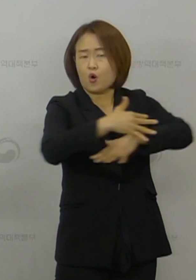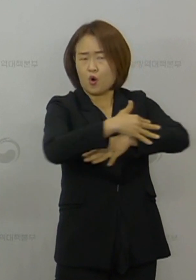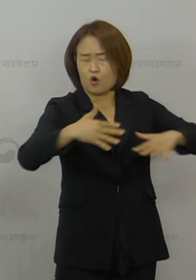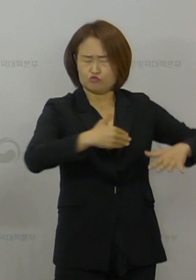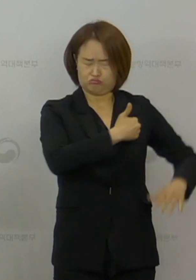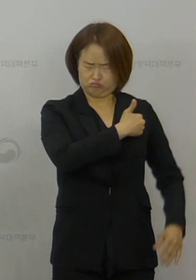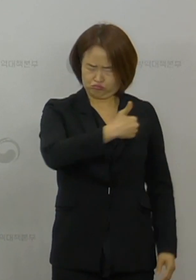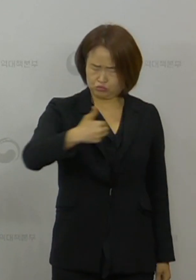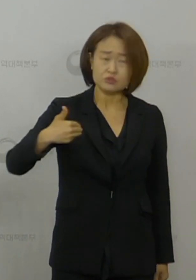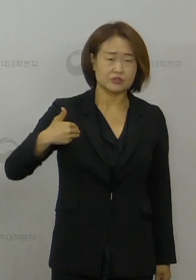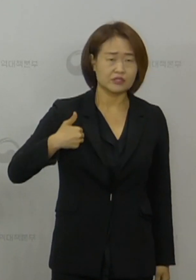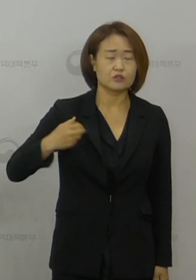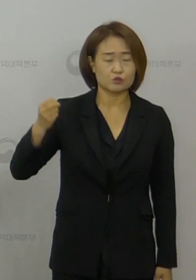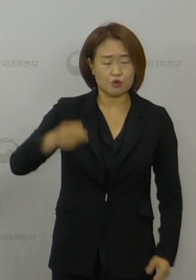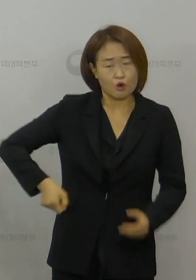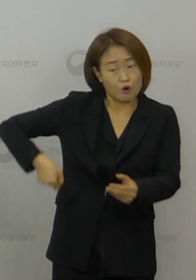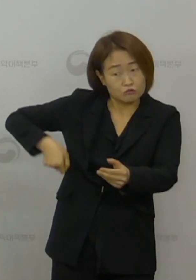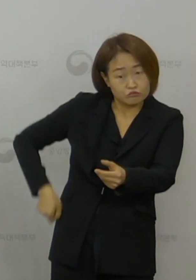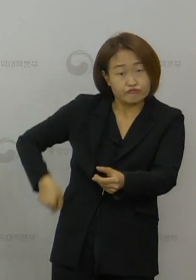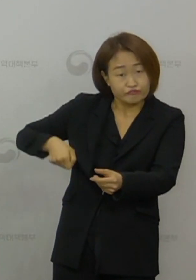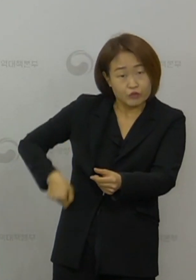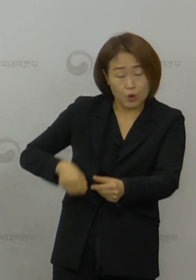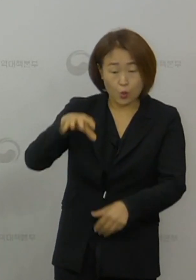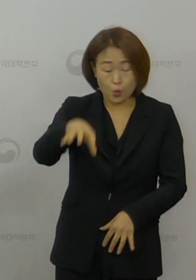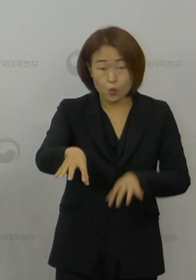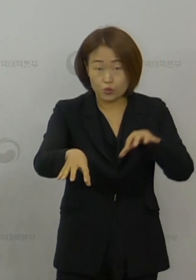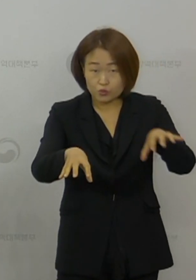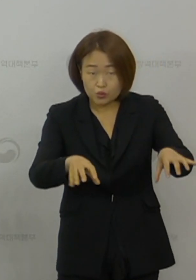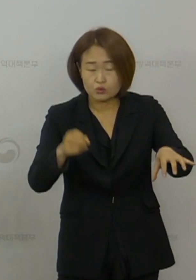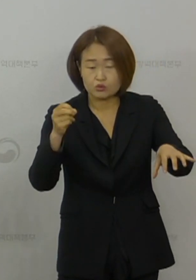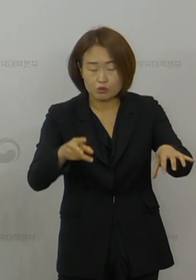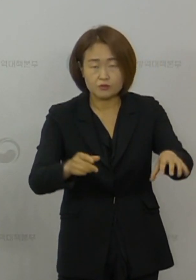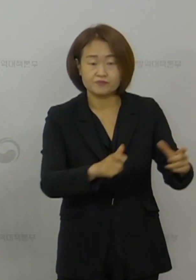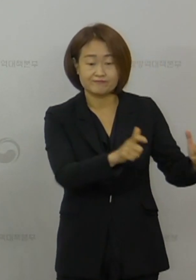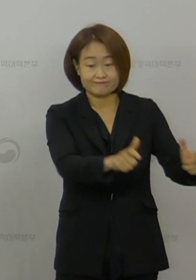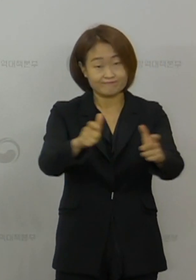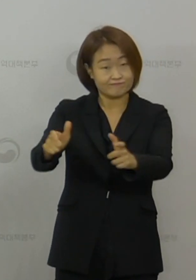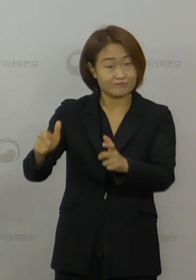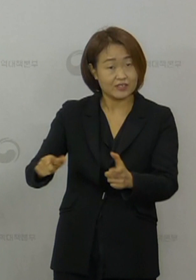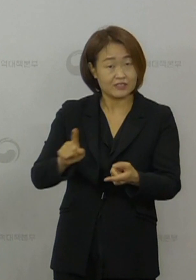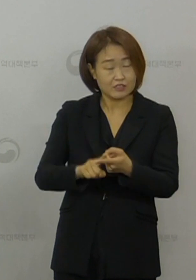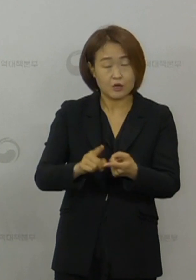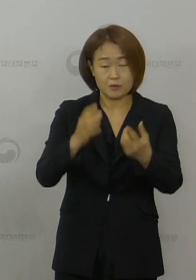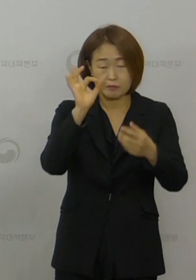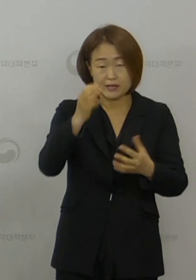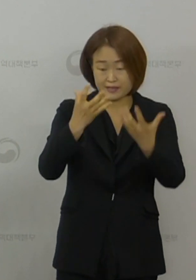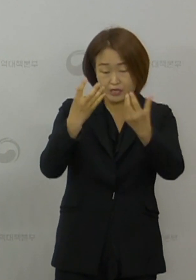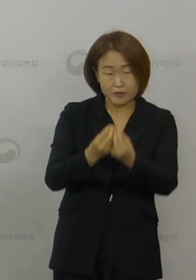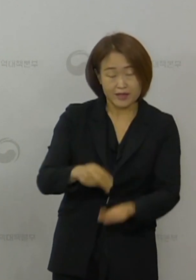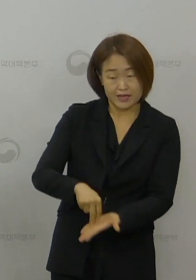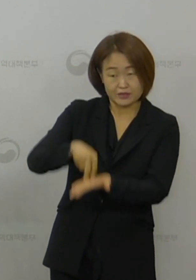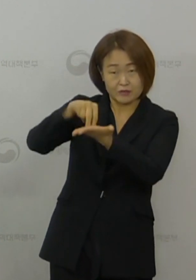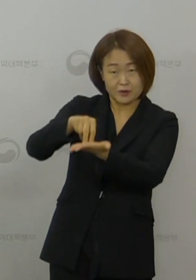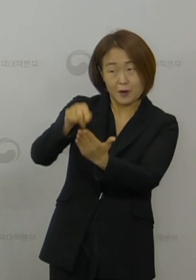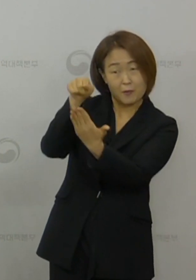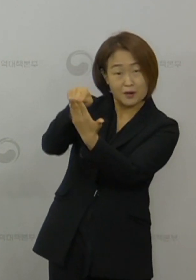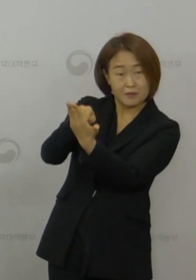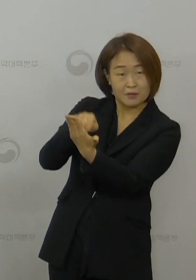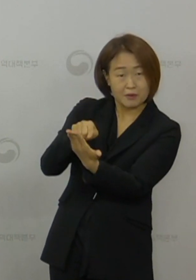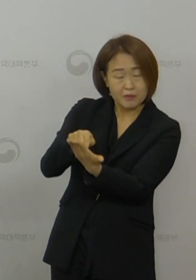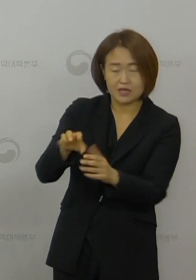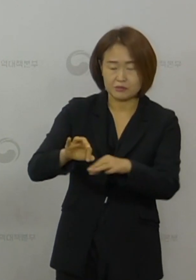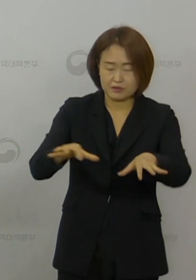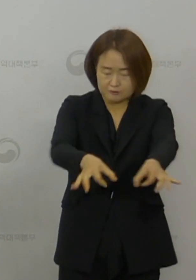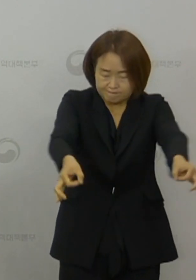소독을 실시하는 장소나 지역에 대해서는 엘리베이터 버튼, 또 손잡이 레일,